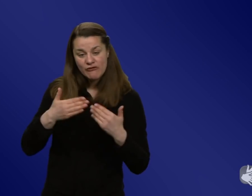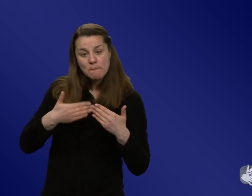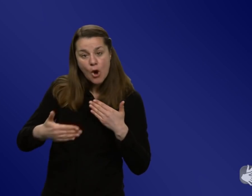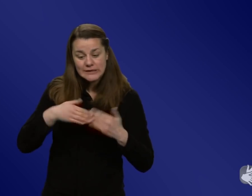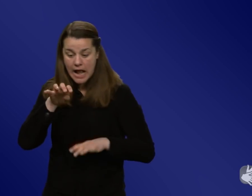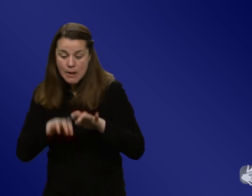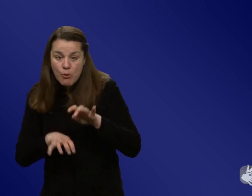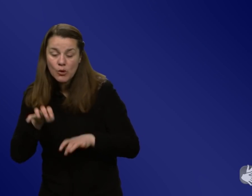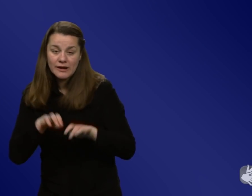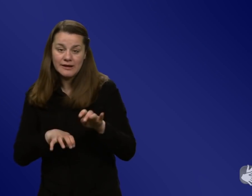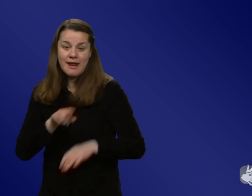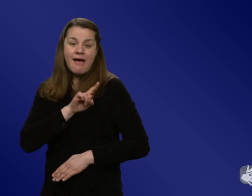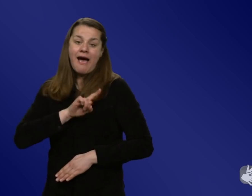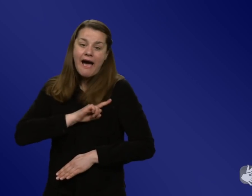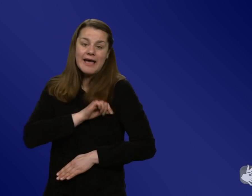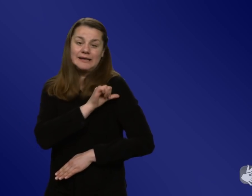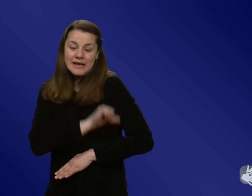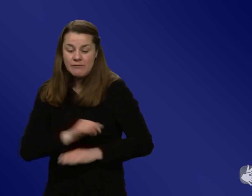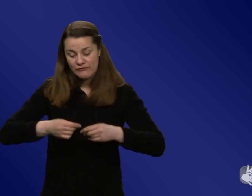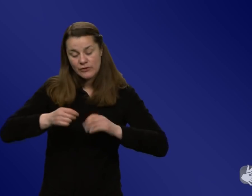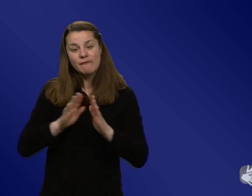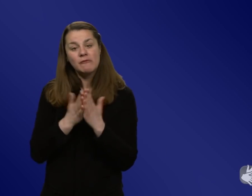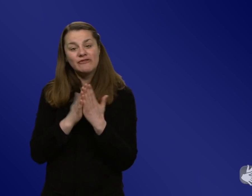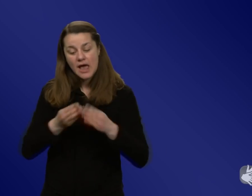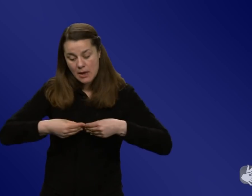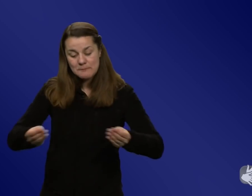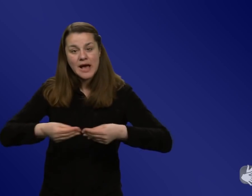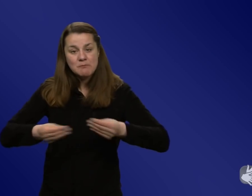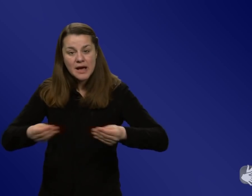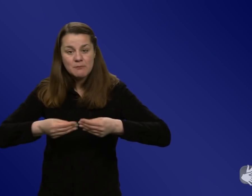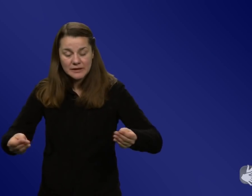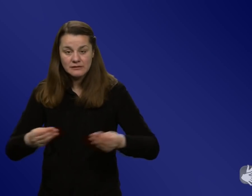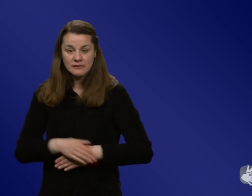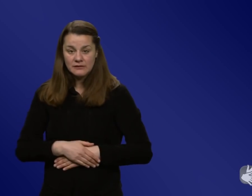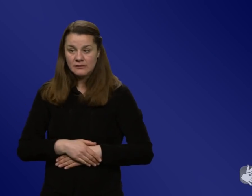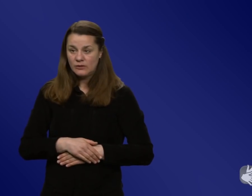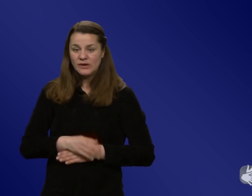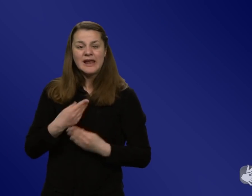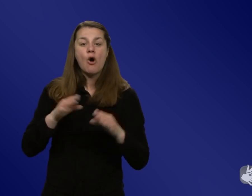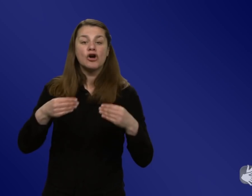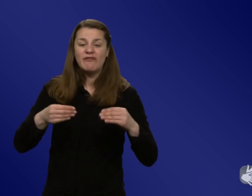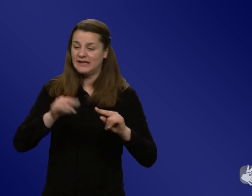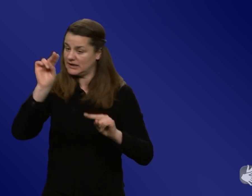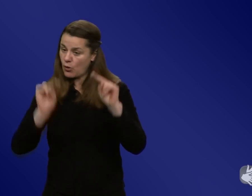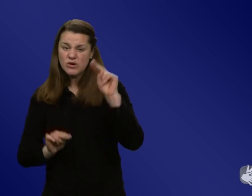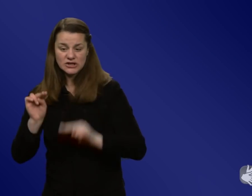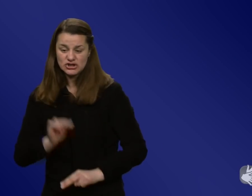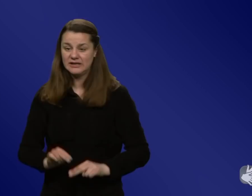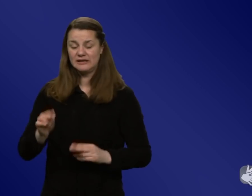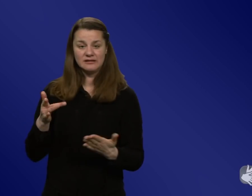Ressourcen dafür aufgewandt werden. Und es kann halt auch nicht dann jeder gleich gut machen, weil nicht überall die Ressourcen gleich sind. Und weil vielleicht auch